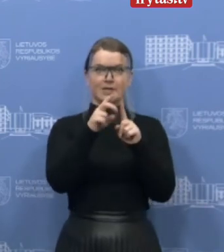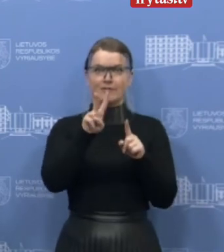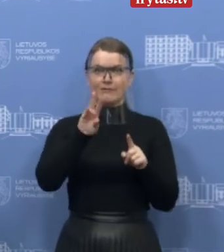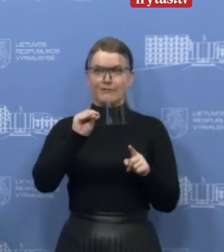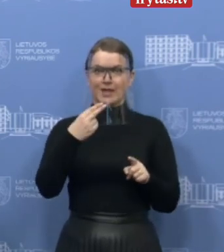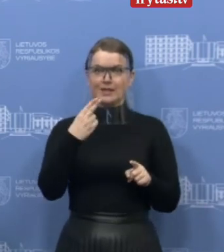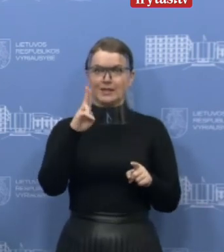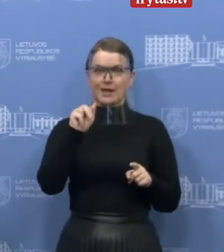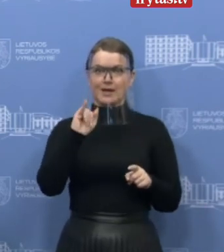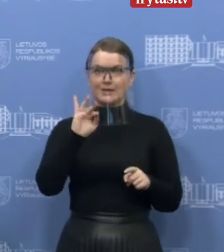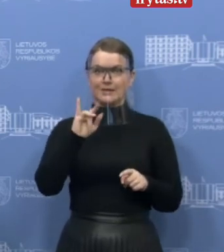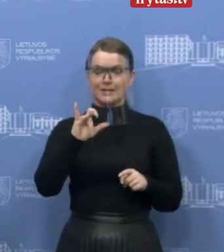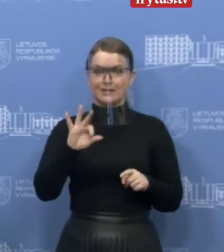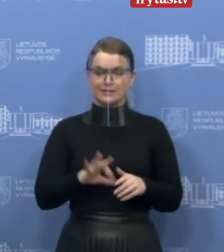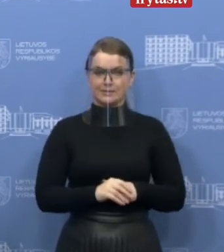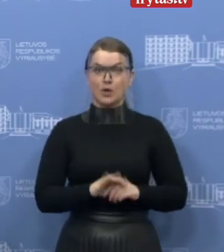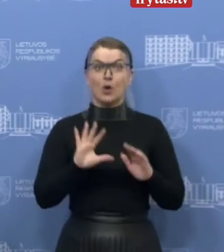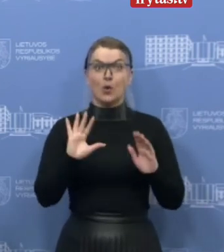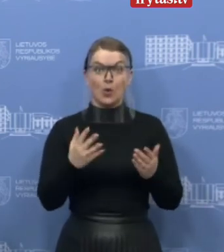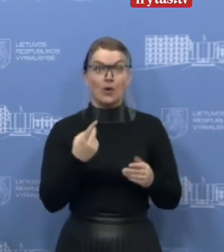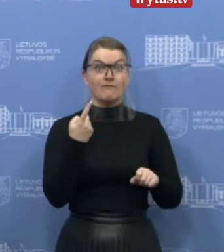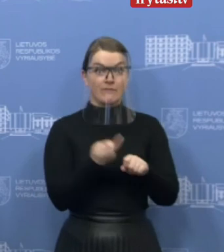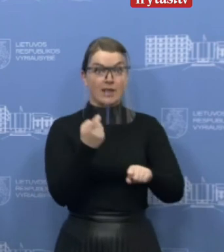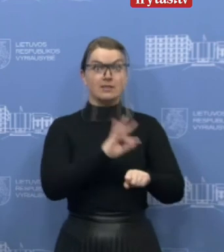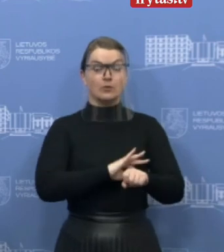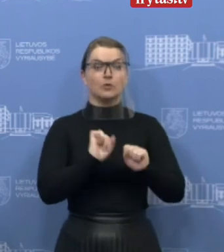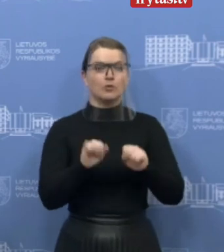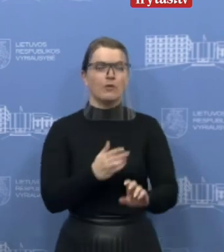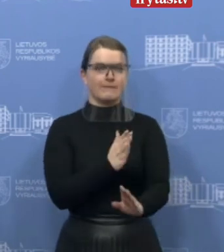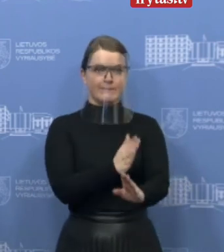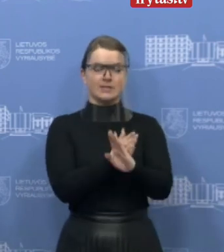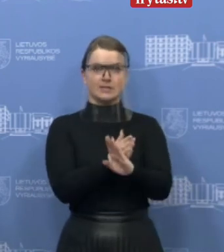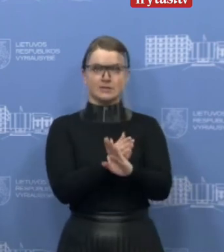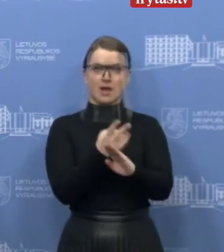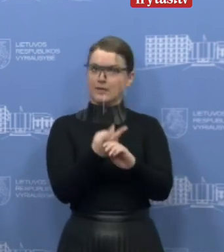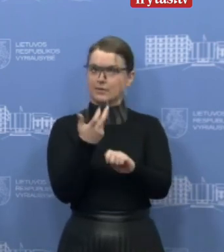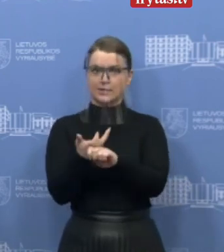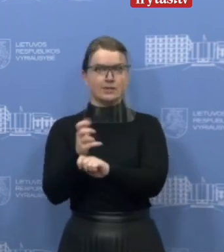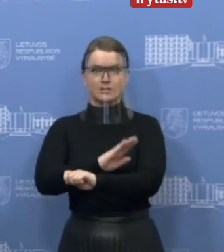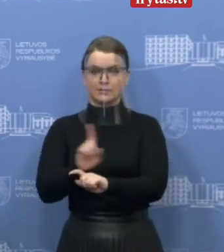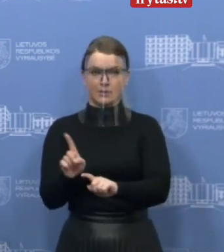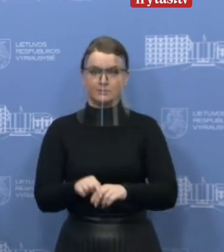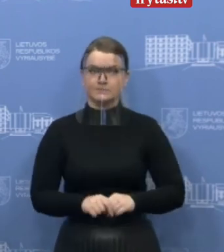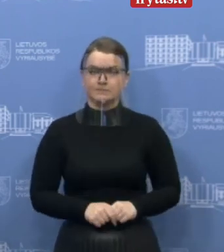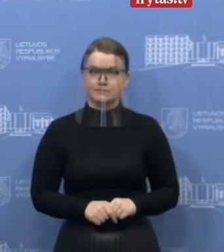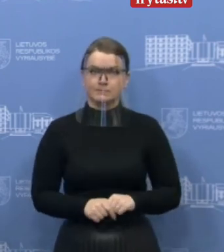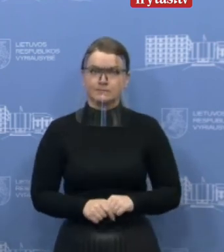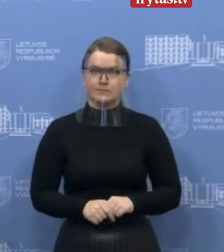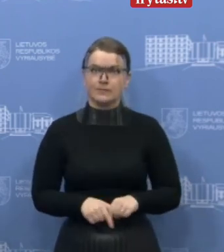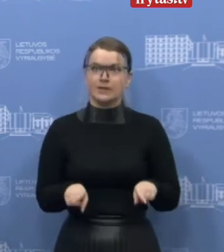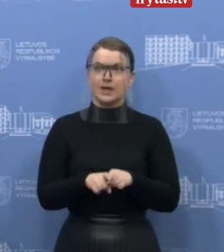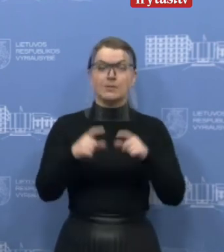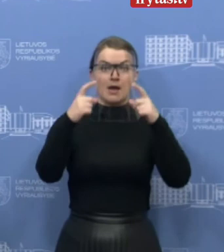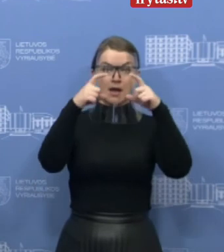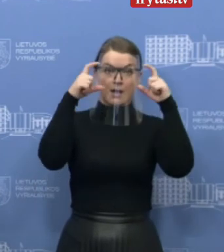daikto etiketės. Jeigu tai yra vienkartinis daiktas, tai jis ir gali būti naudojamas tik vieną kartą. Kiek žinau, ant